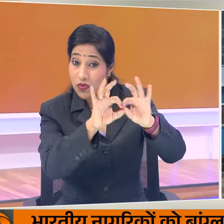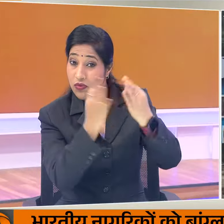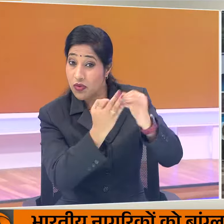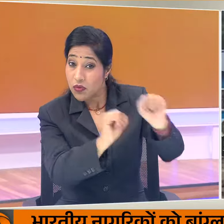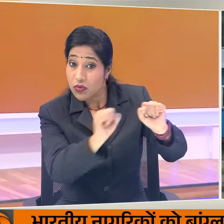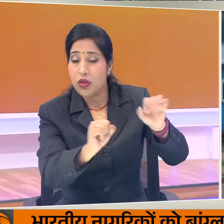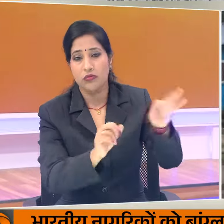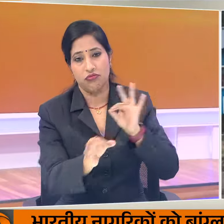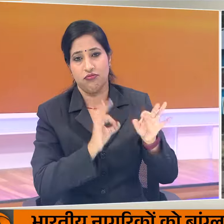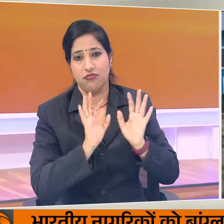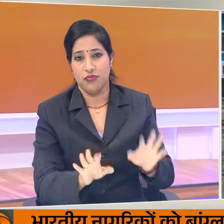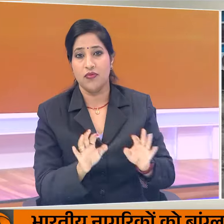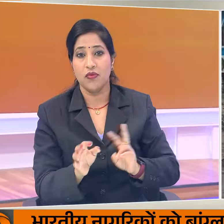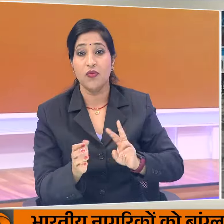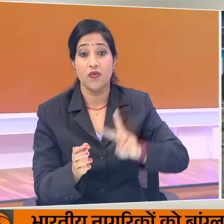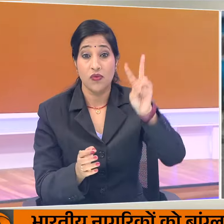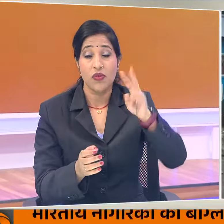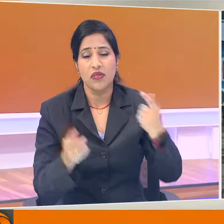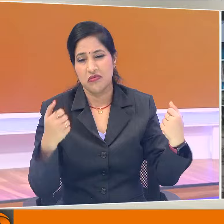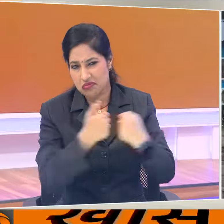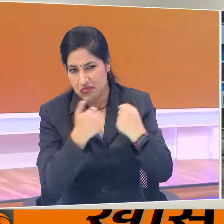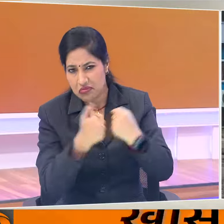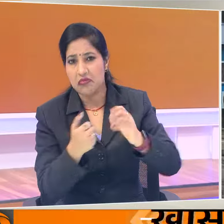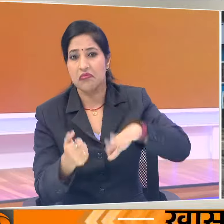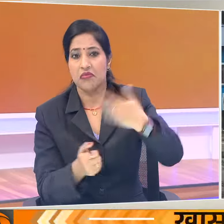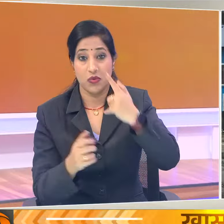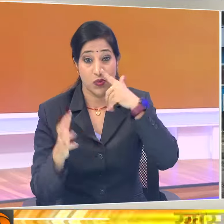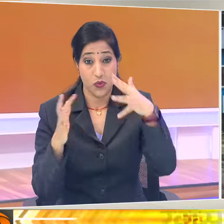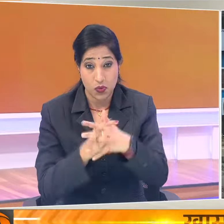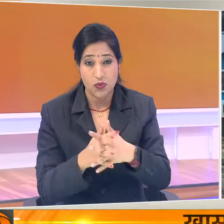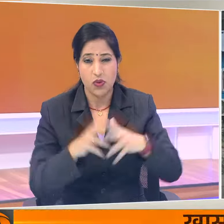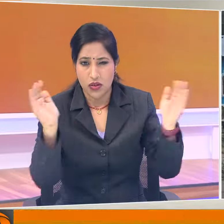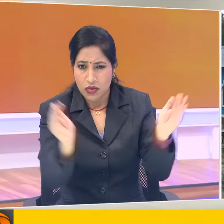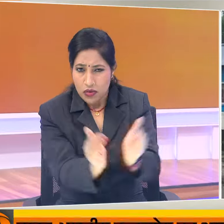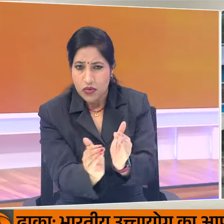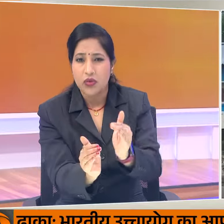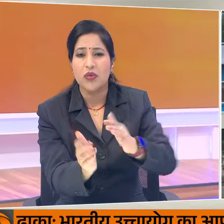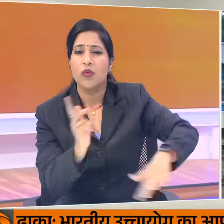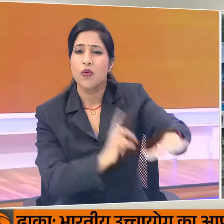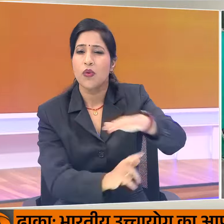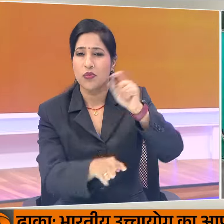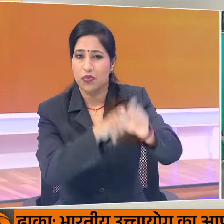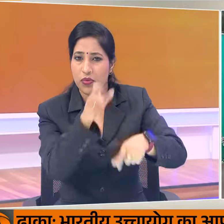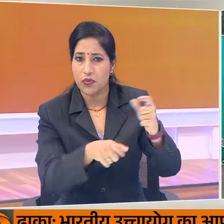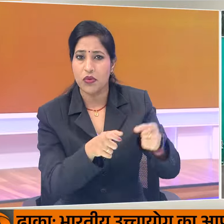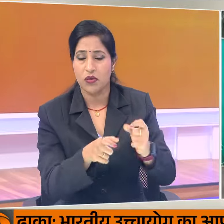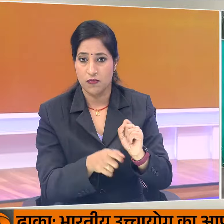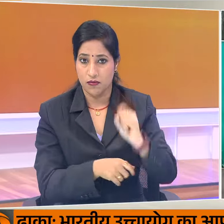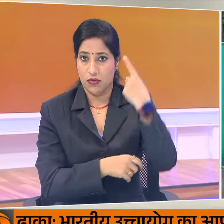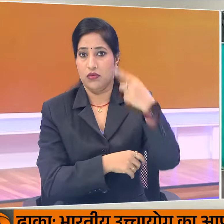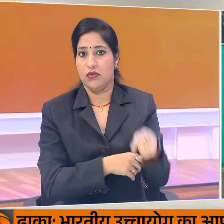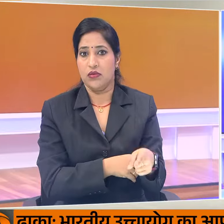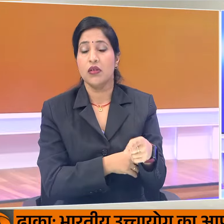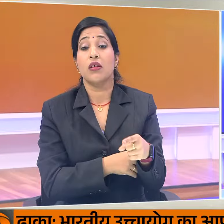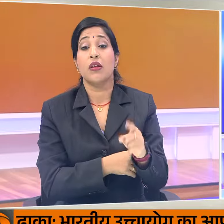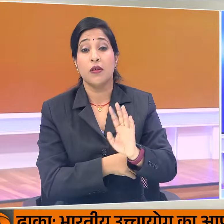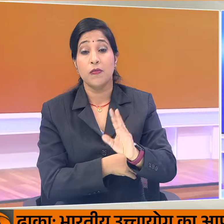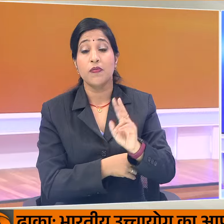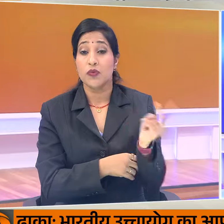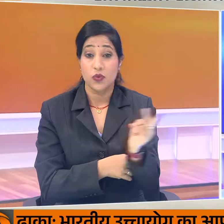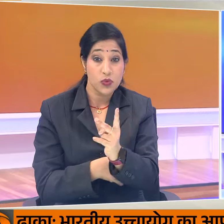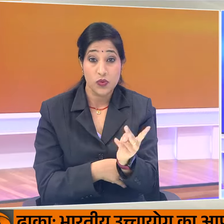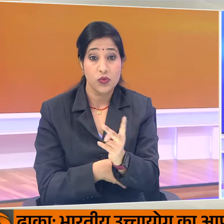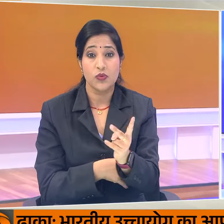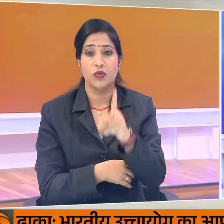थी। वार वेटरंस के बाद महिलाओं और अलप विक्षित खृत्र से आने वाले लोगों का नंबर आता है इन